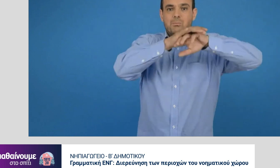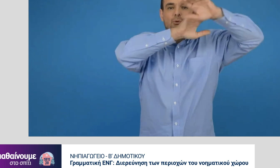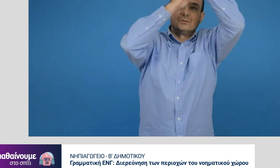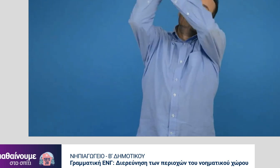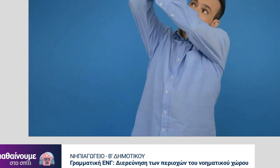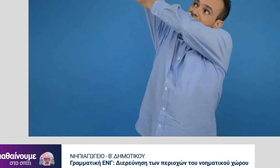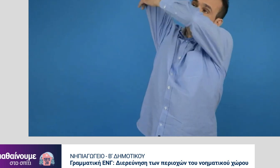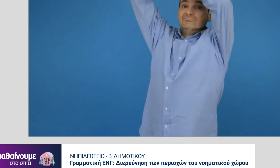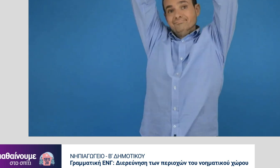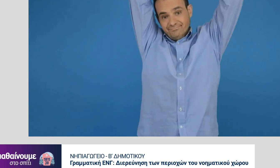Υπότιτλοι AUTHORWAVE